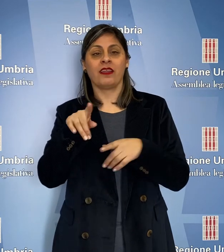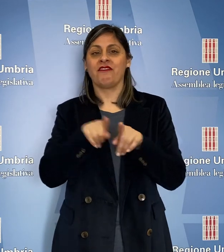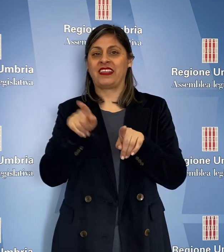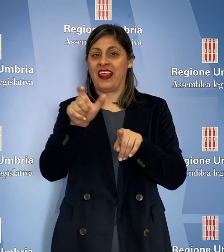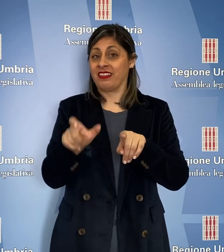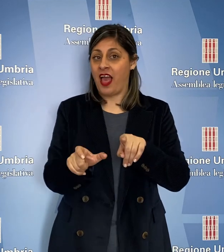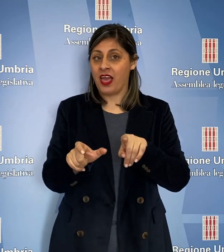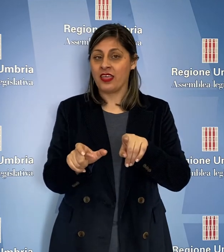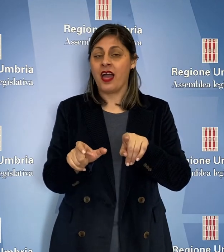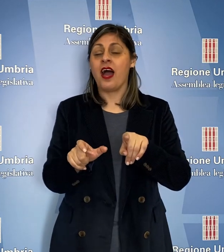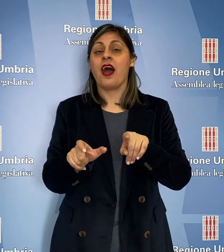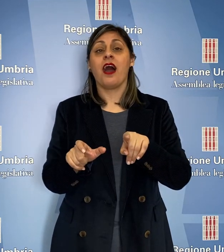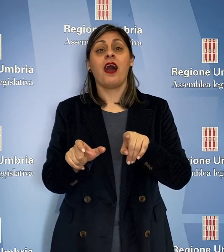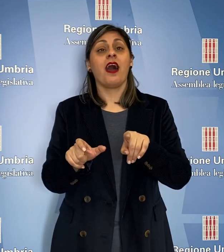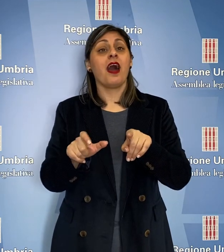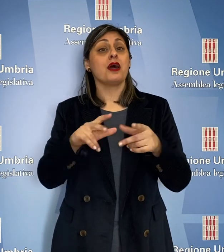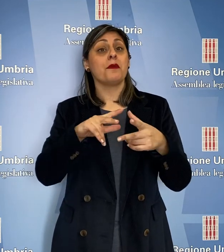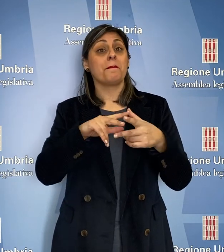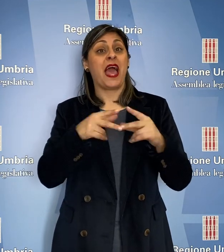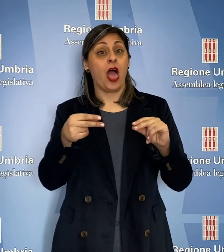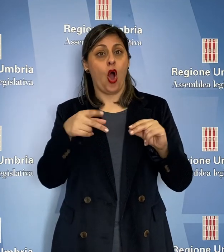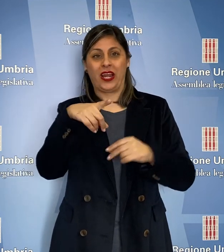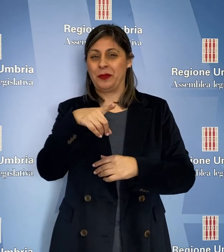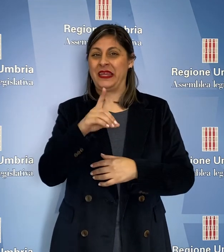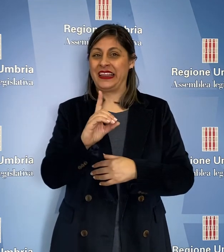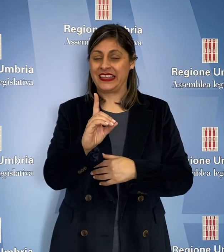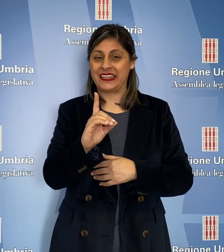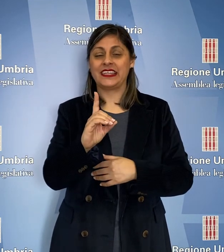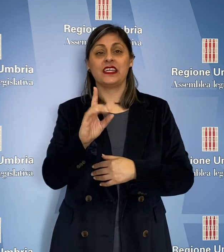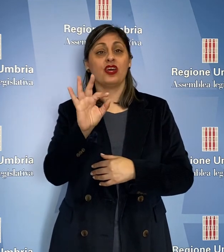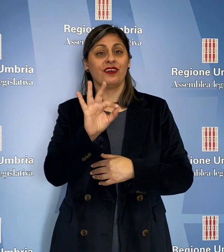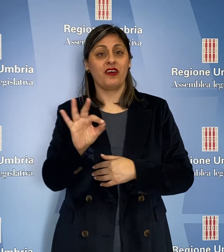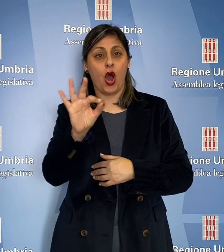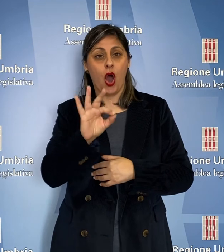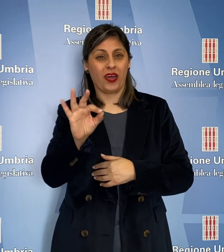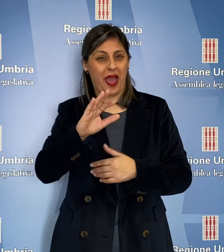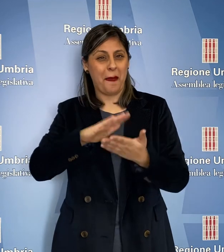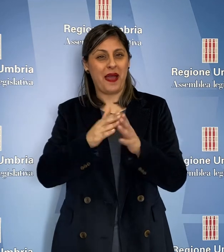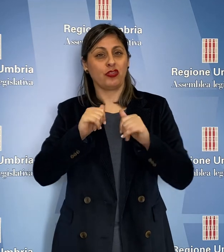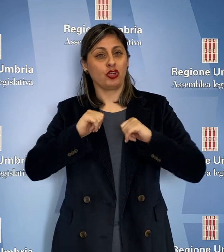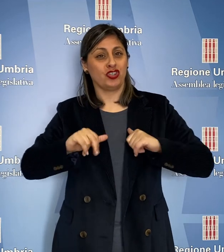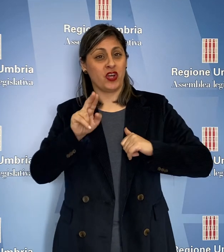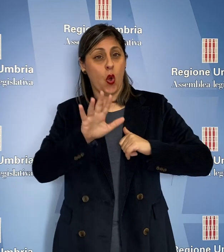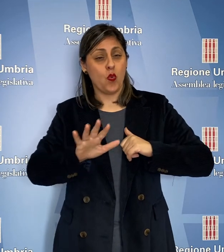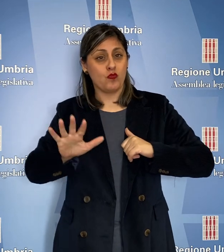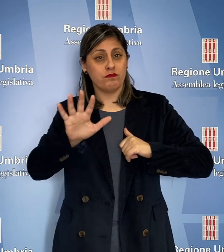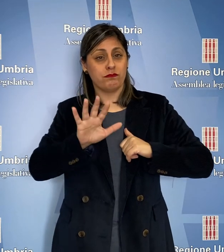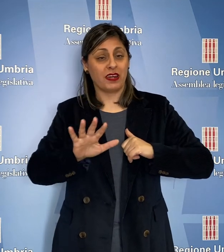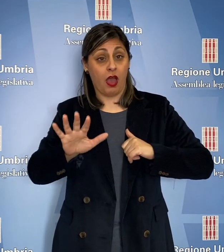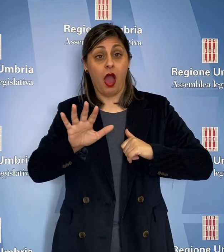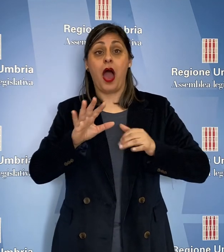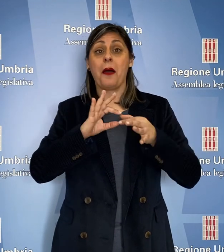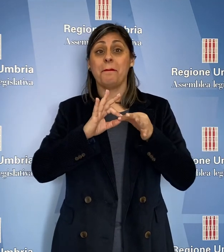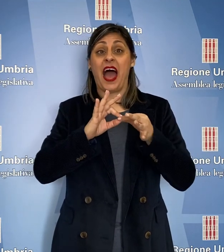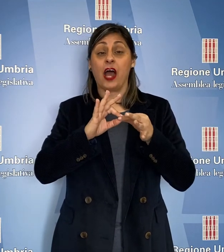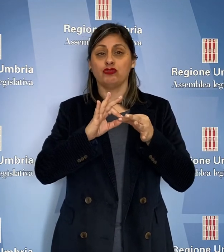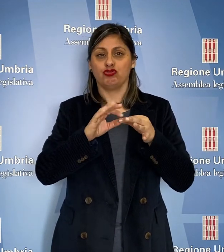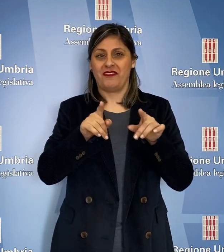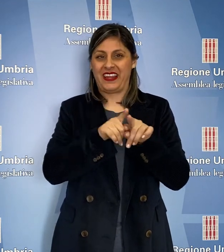Squarta di Fratelli d'Italia, Simona Meloni del Partito Democratico, Andrea Fora del Patto Civico per l'Umbria e Leonora Pace